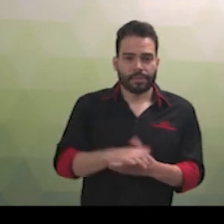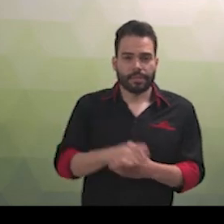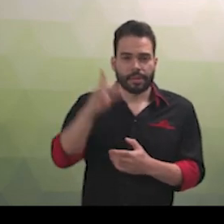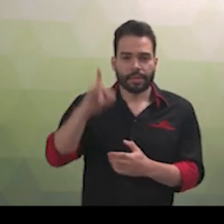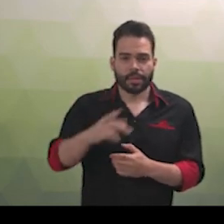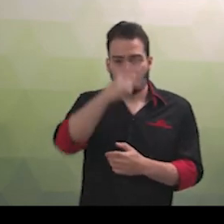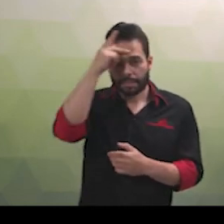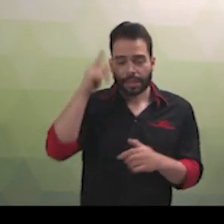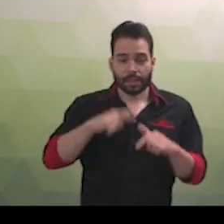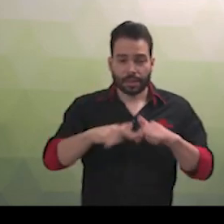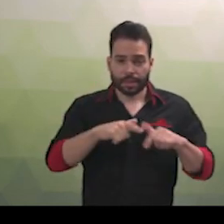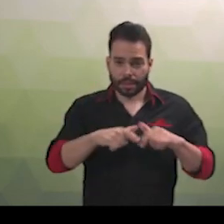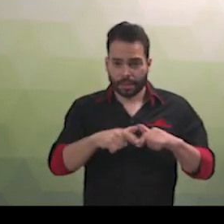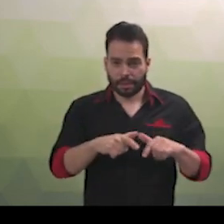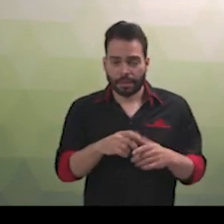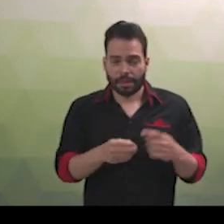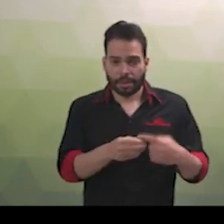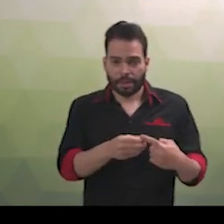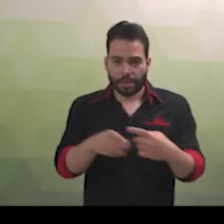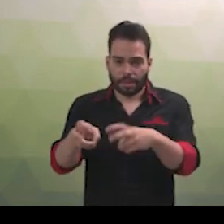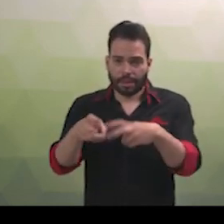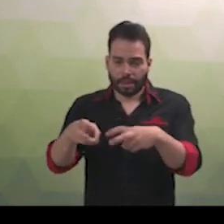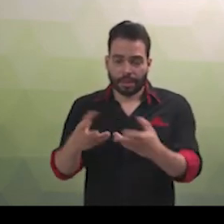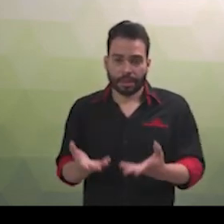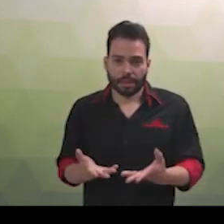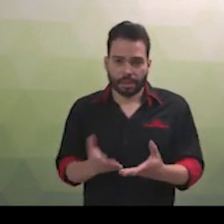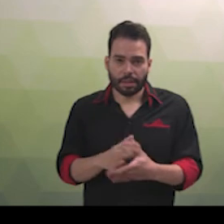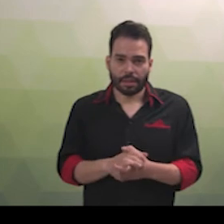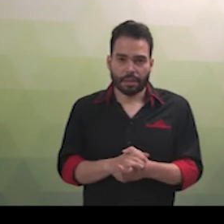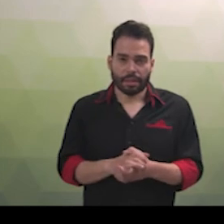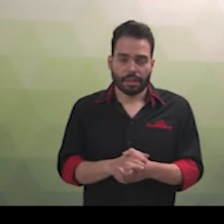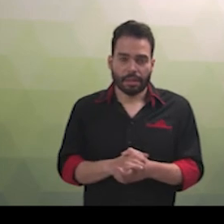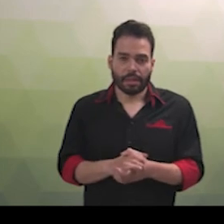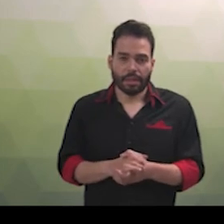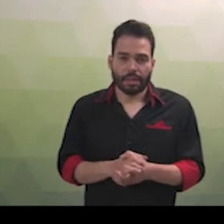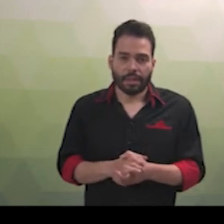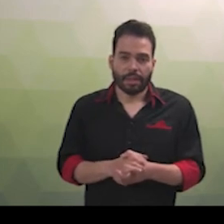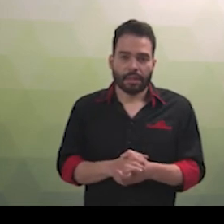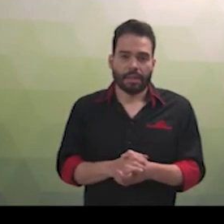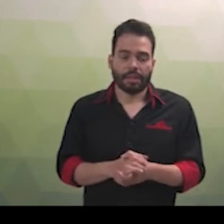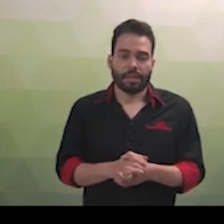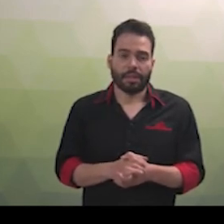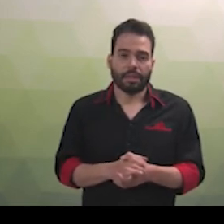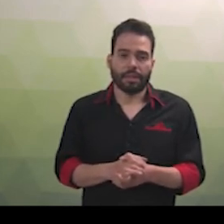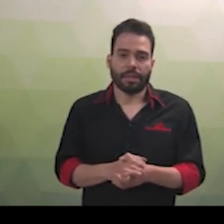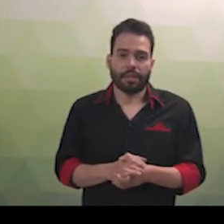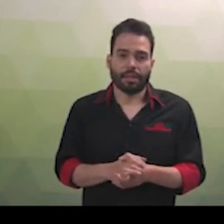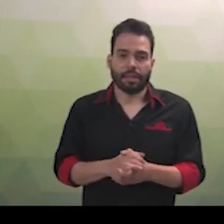direitos dos trabalhadores urbanos e rurais, além de outros, que visem a melhoria de sua condição social. A